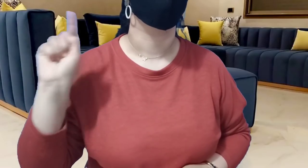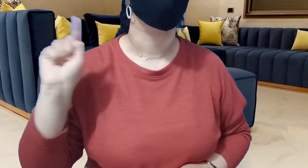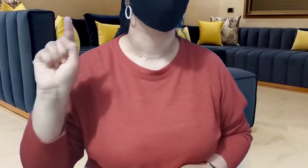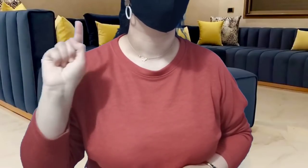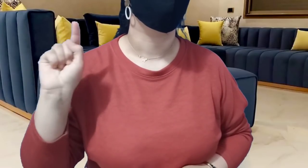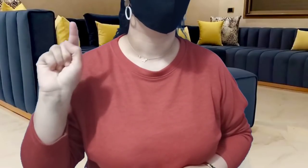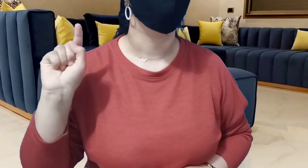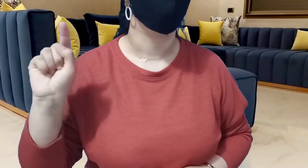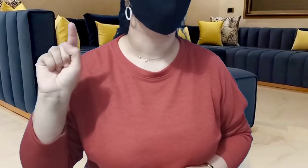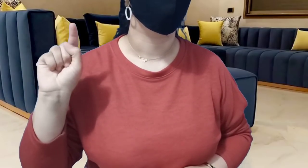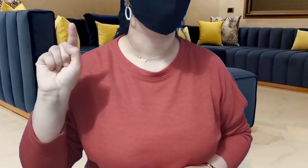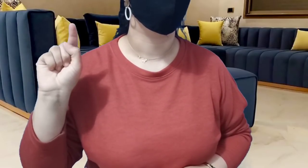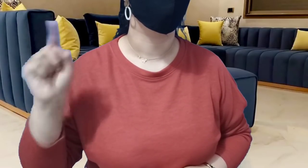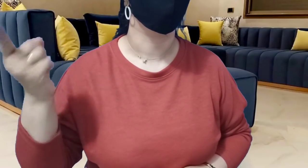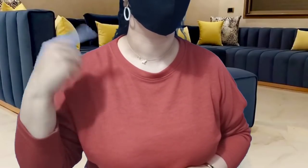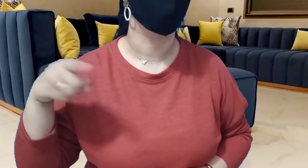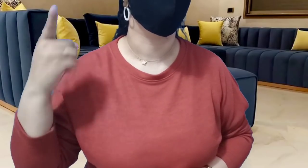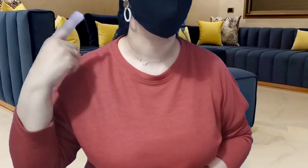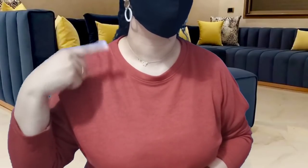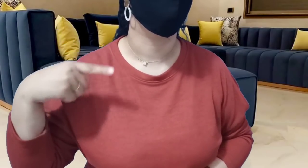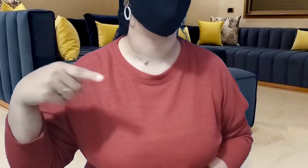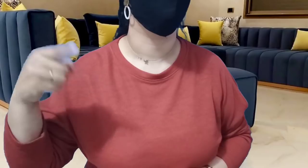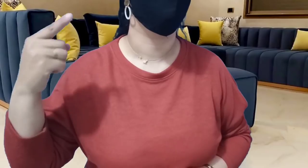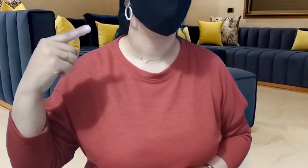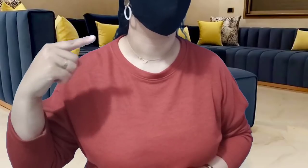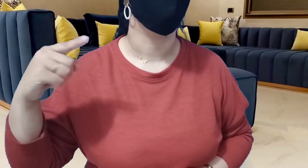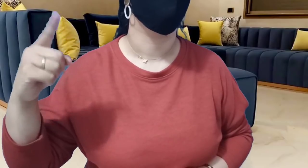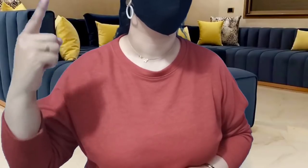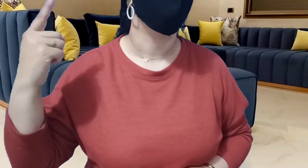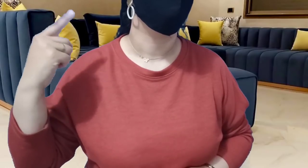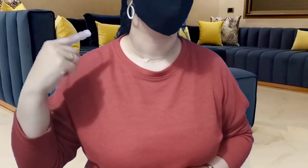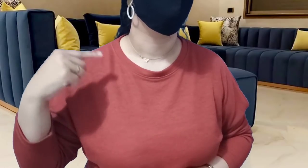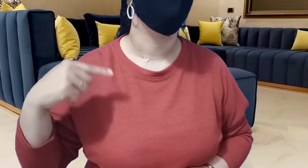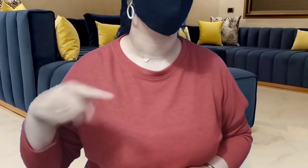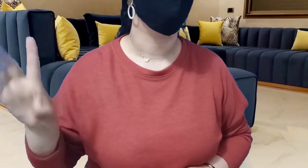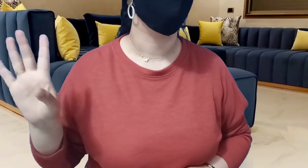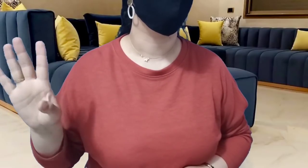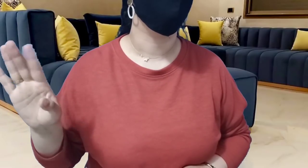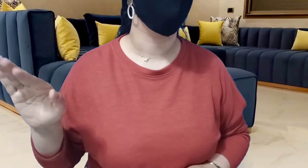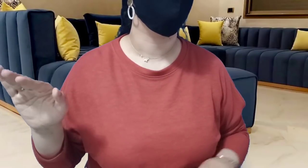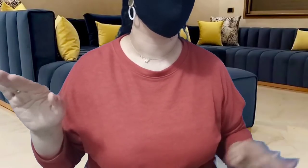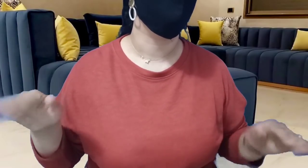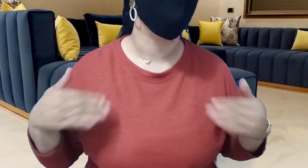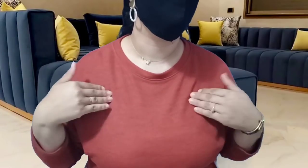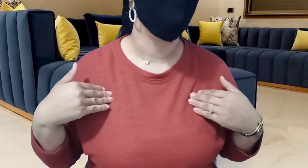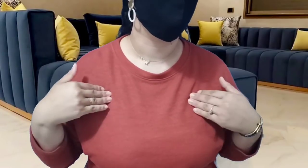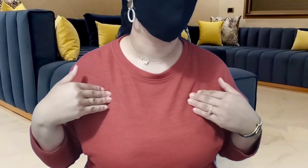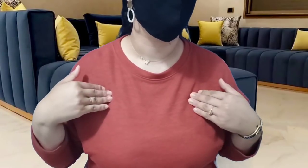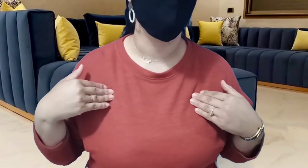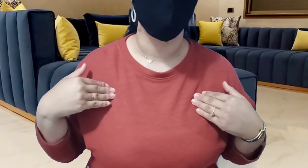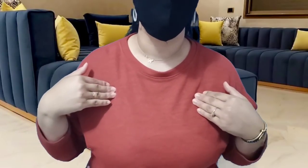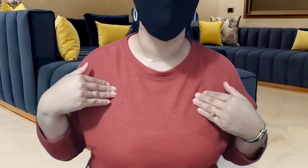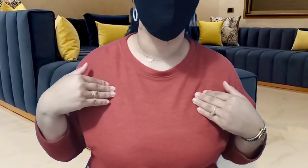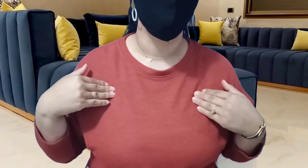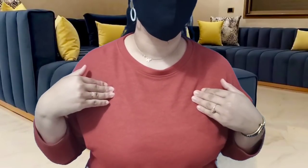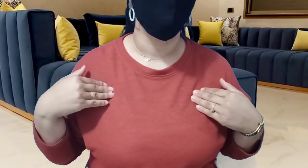تقول على مرتي بأنها قالت ليك خرج قول غير طلقي من أنه أنا بغيك نتزوج بك